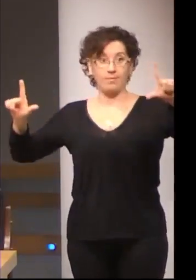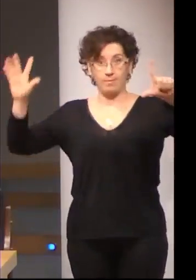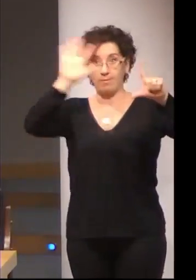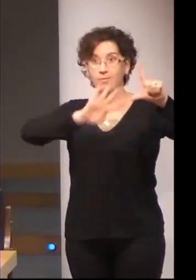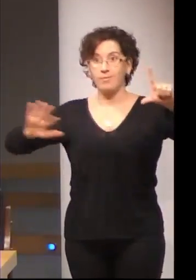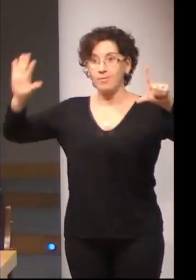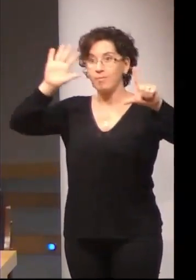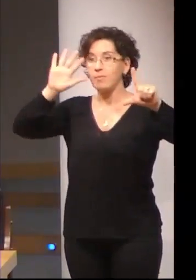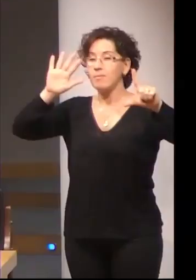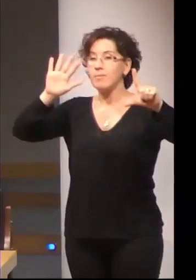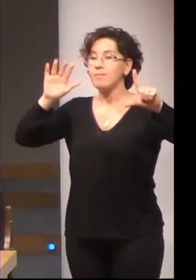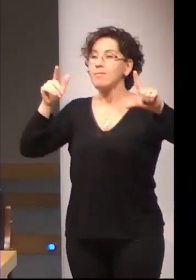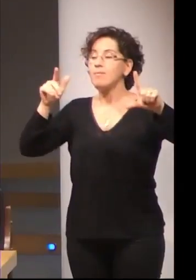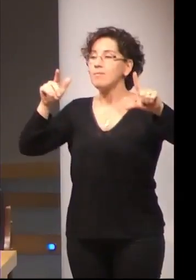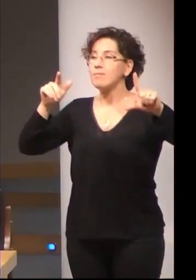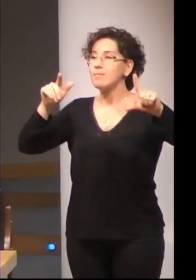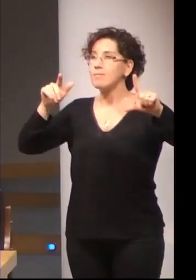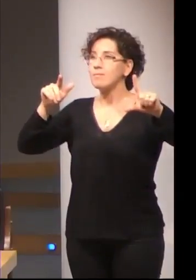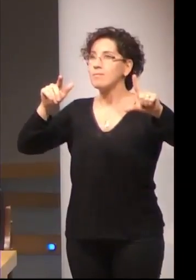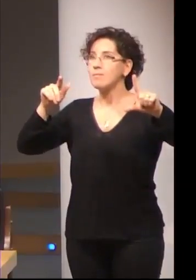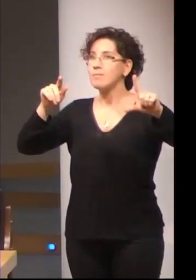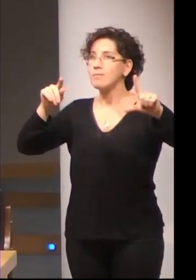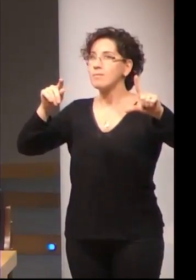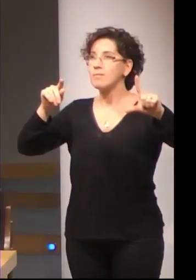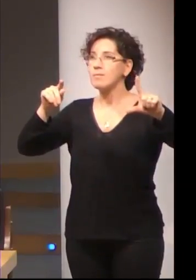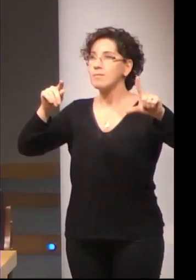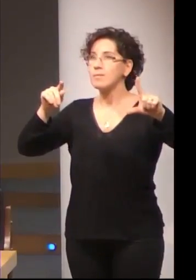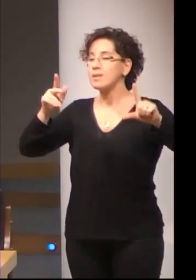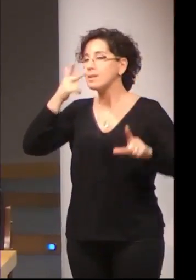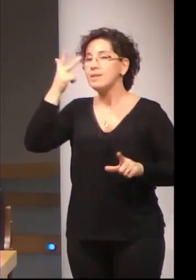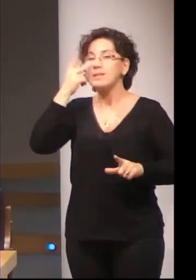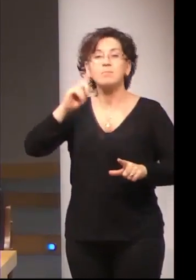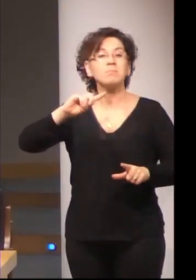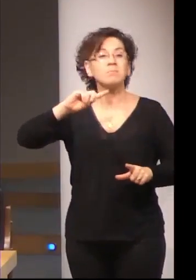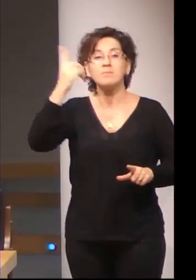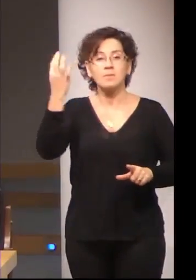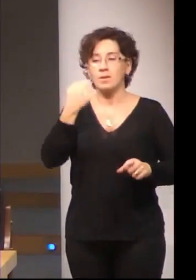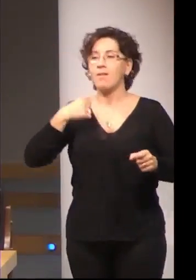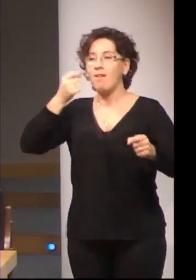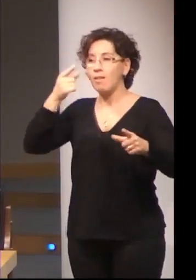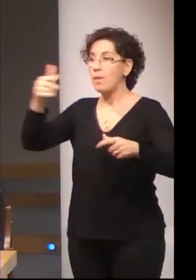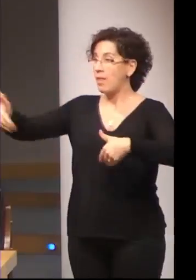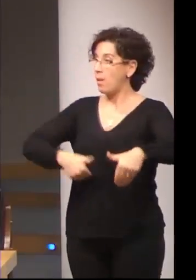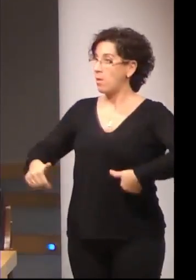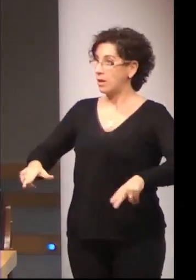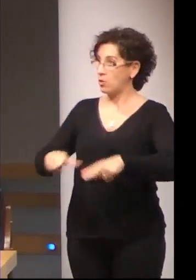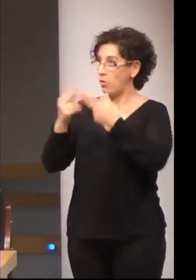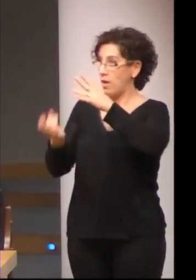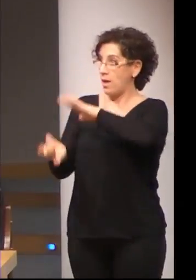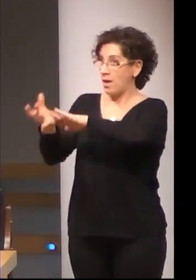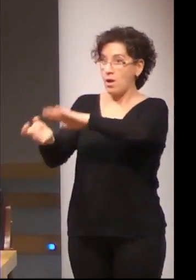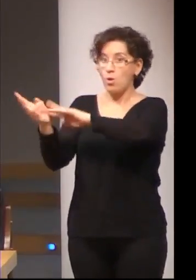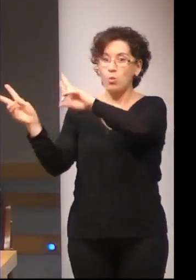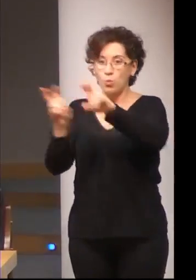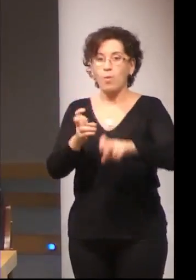lo interesante sería que estamos dando respuesta a nuevas demandas sociales. Yo creo que lo positivo de esta